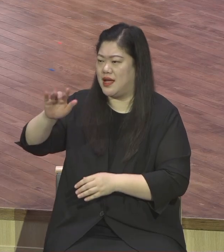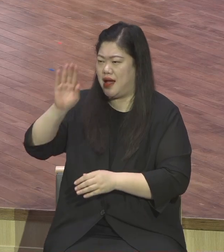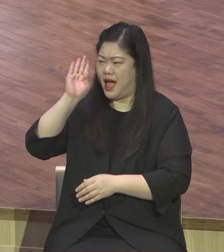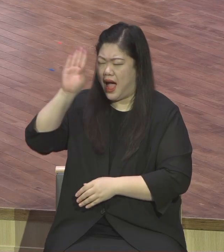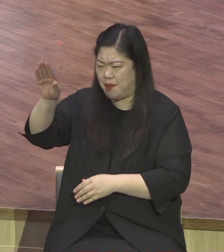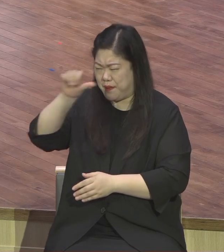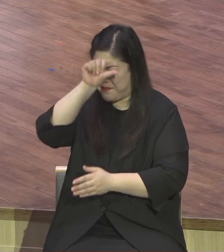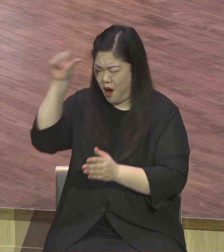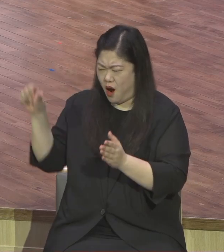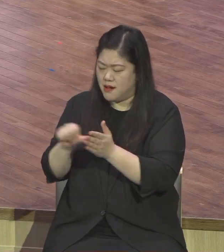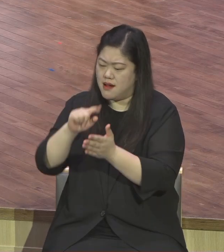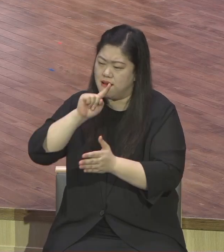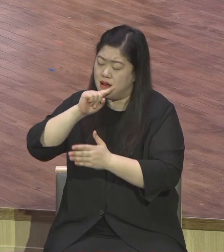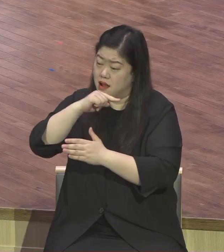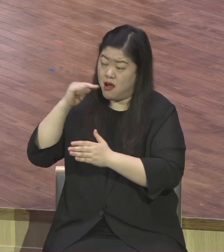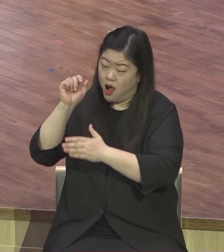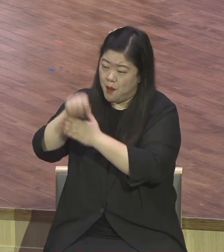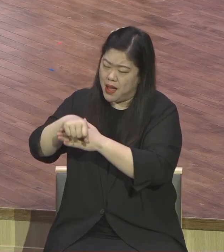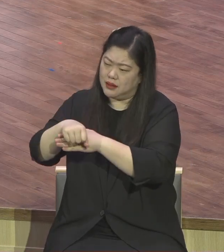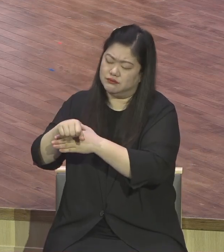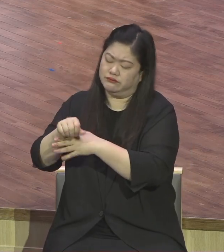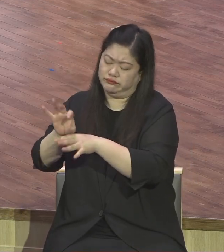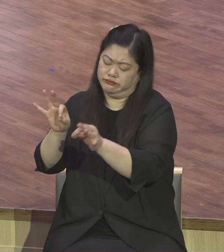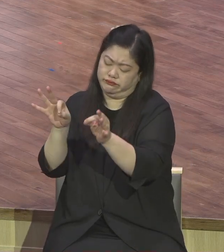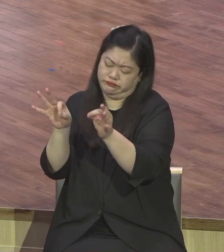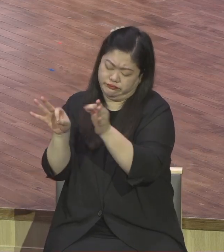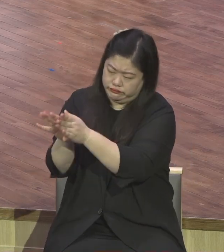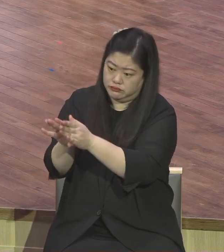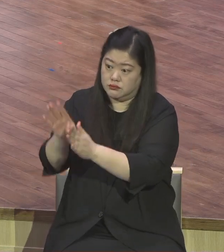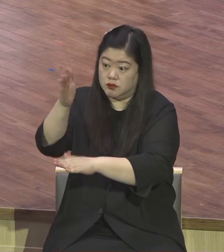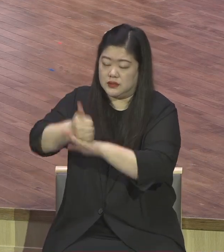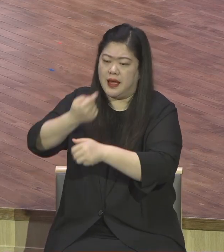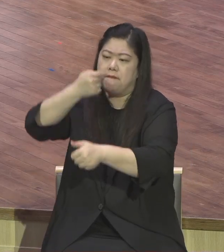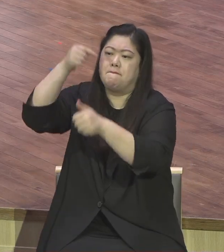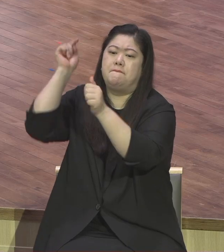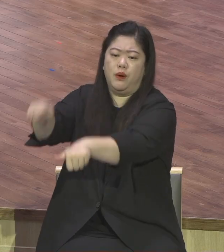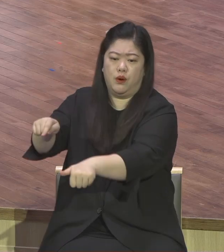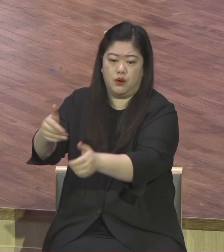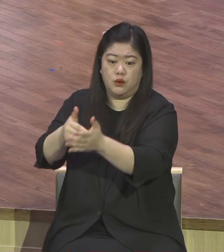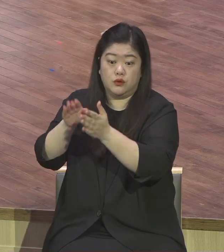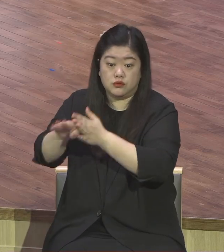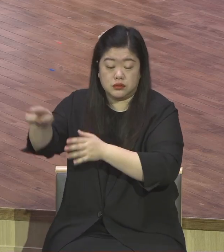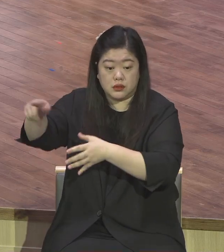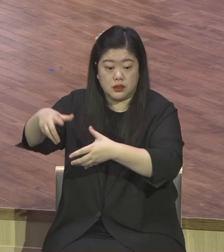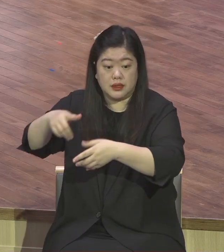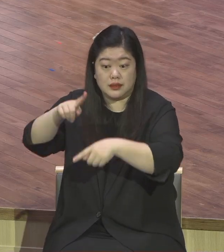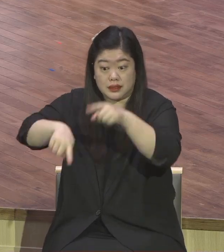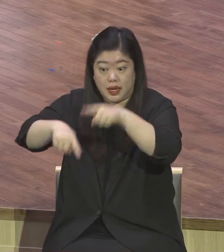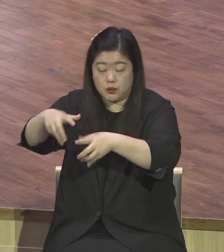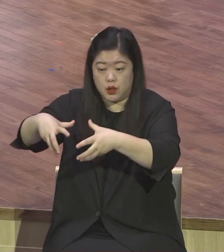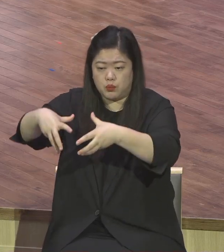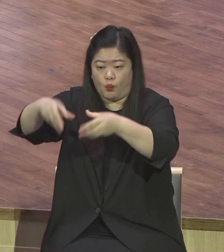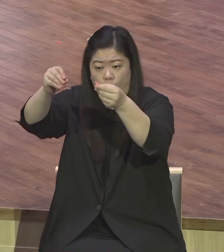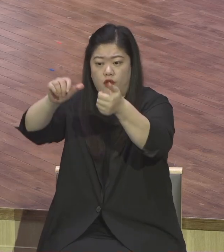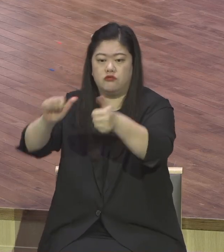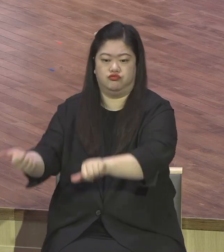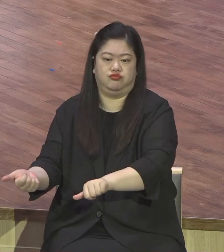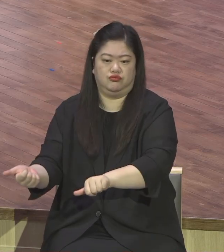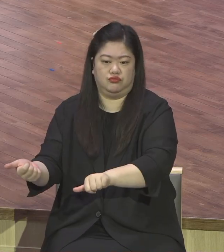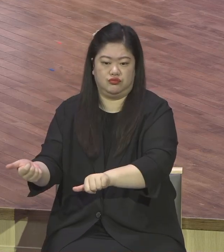맺지 못하려 하시니 무화과나무가 곧 마른지라 배단위에서 이른 아침에